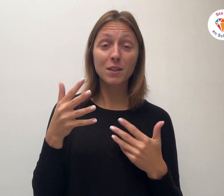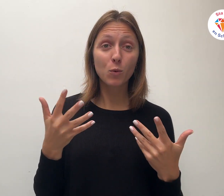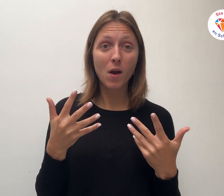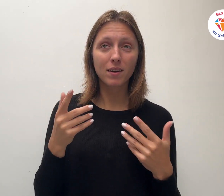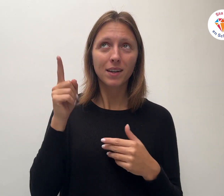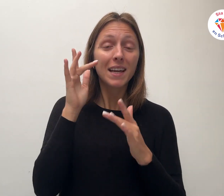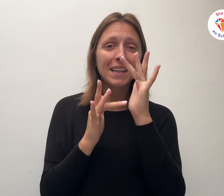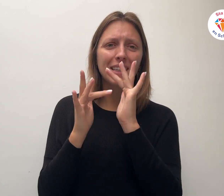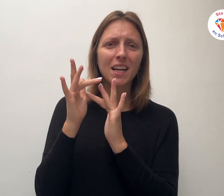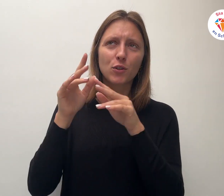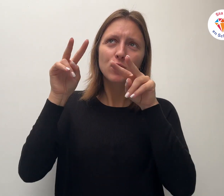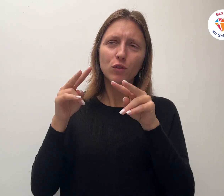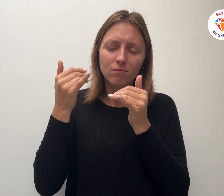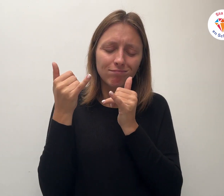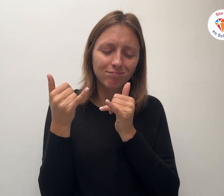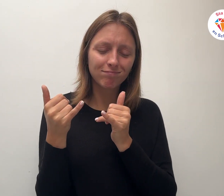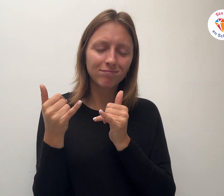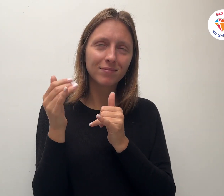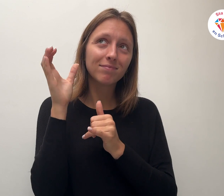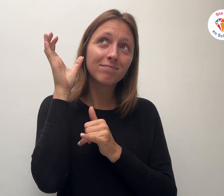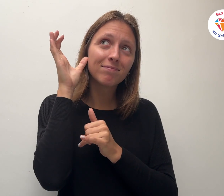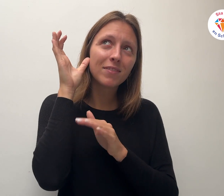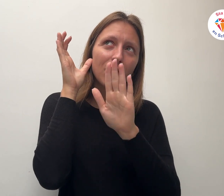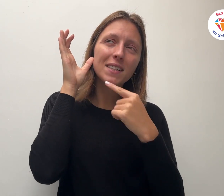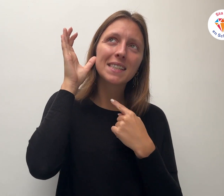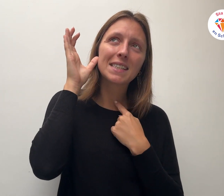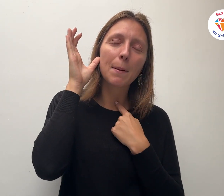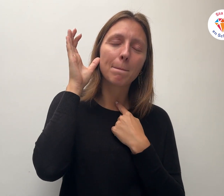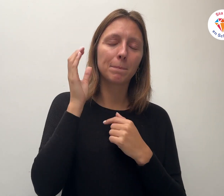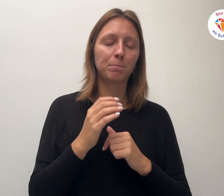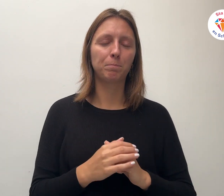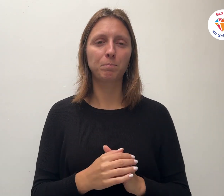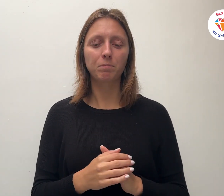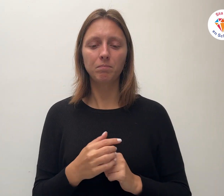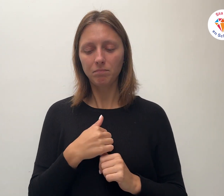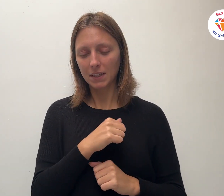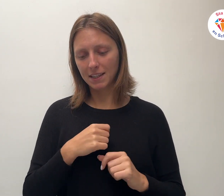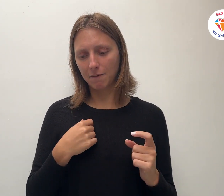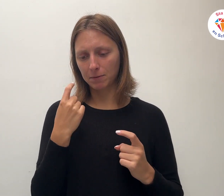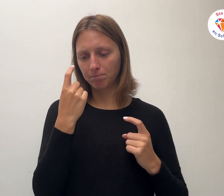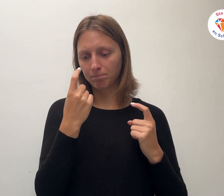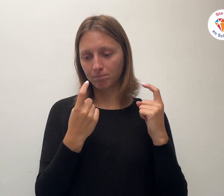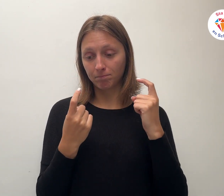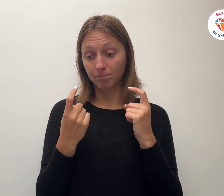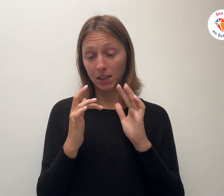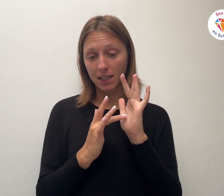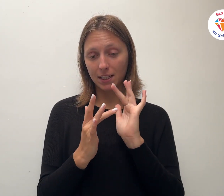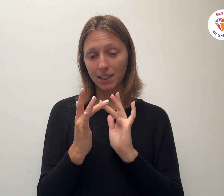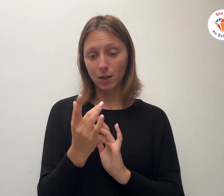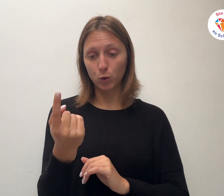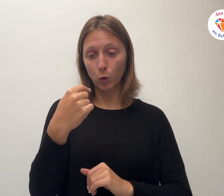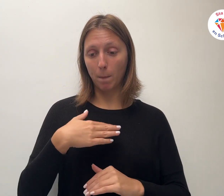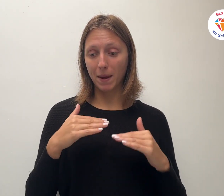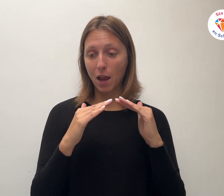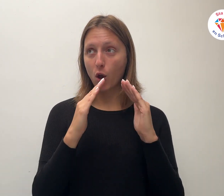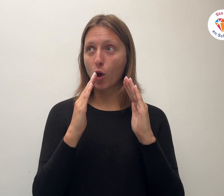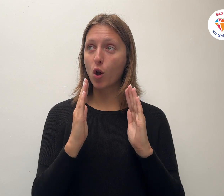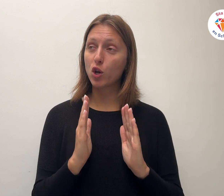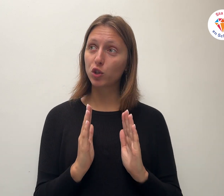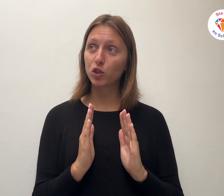horen Dus als ik mezelf nu de vraag stel Wat zou ik doen als Jezus voor mijn deur staat? Dan zou ik